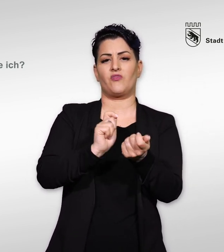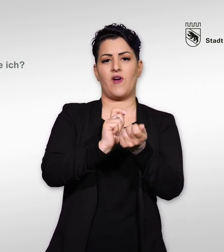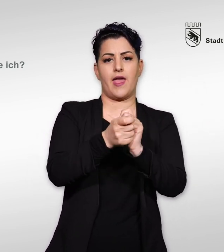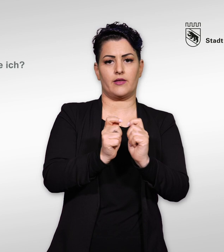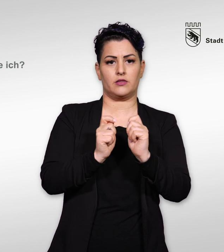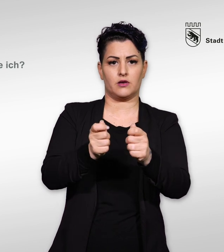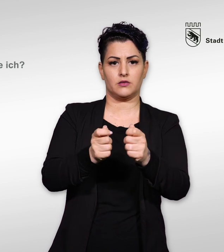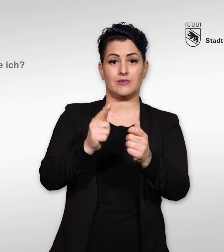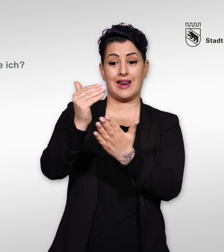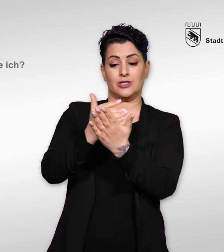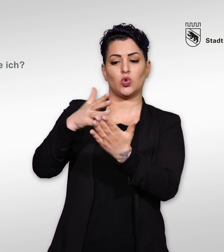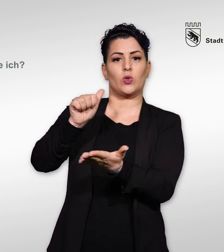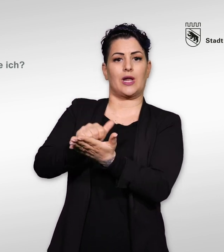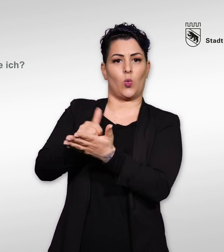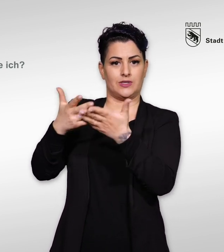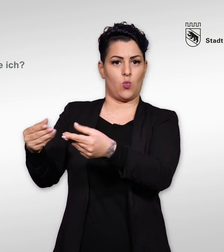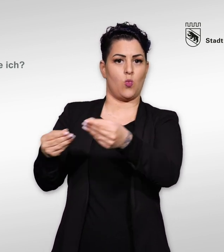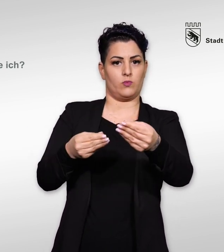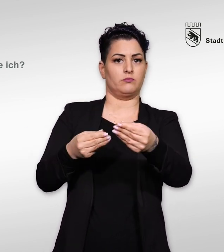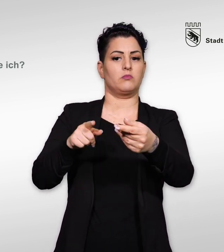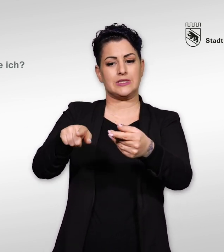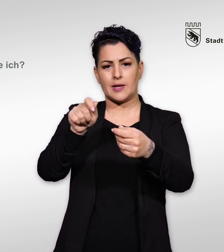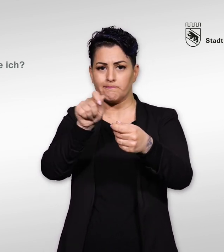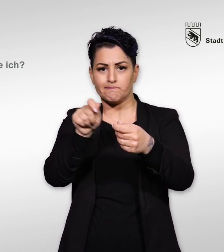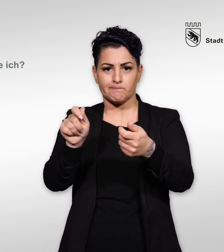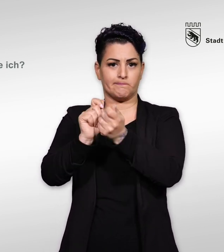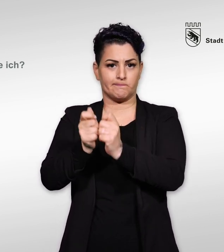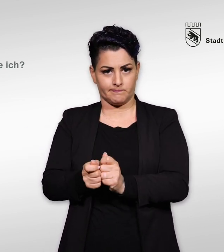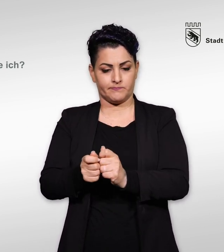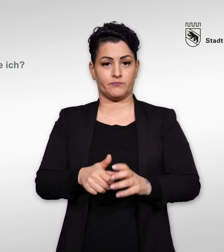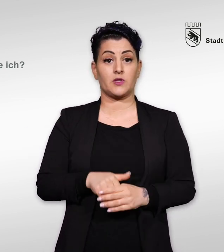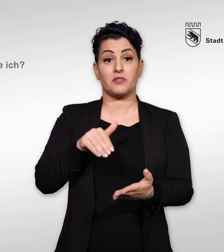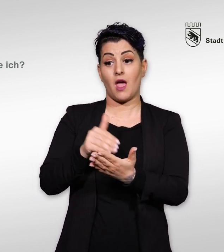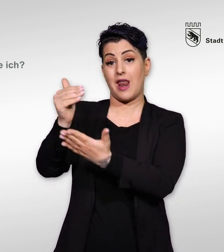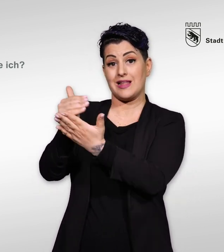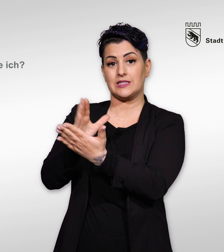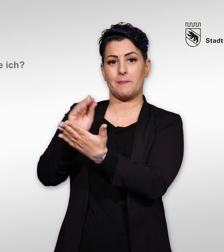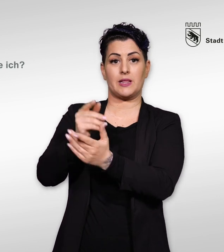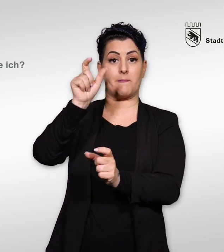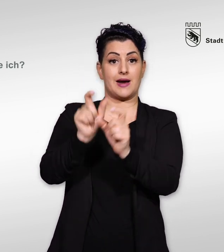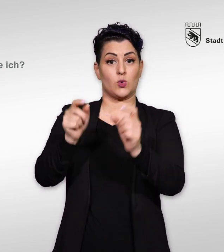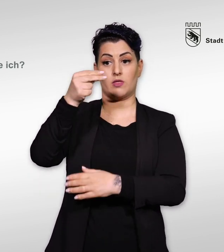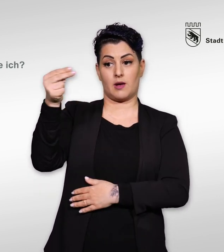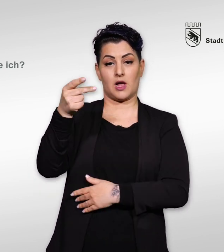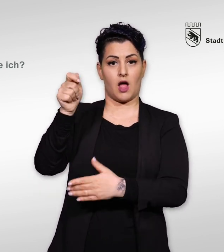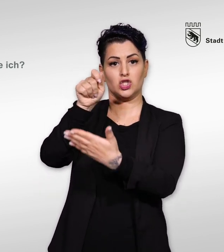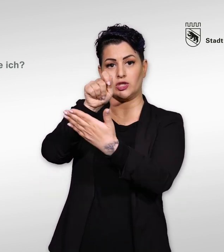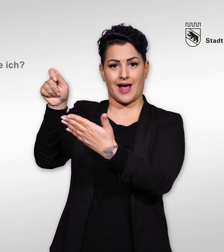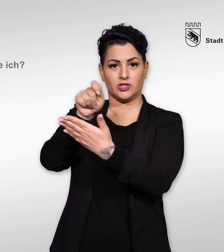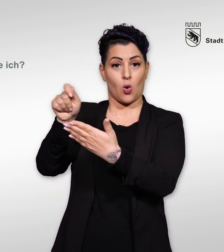oder eine vorgedrückte Liste abändern, indem Sie Personen streichen, doppelt nennen, Personen von anderen Listen